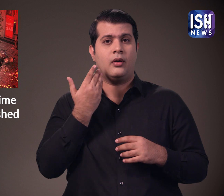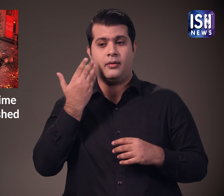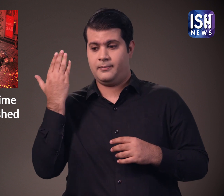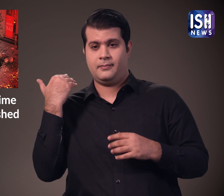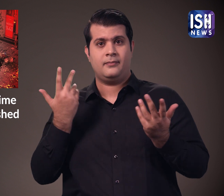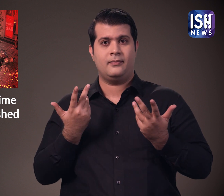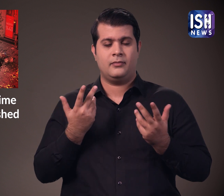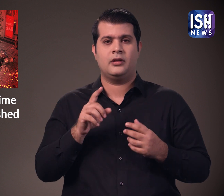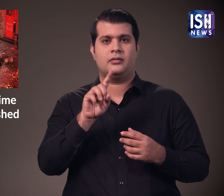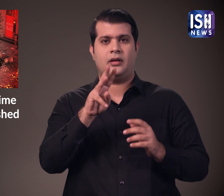आई।